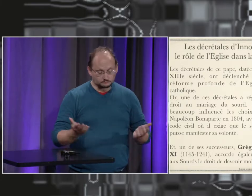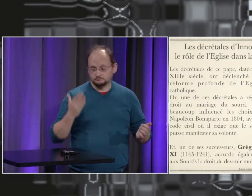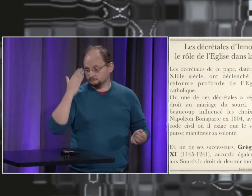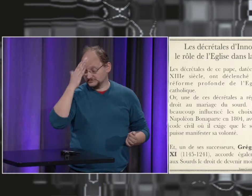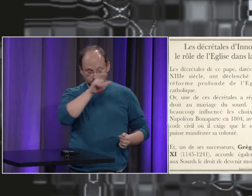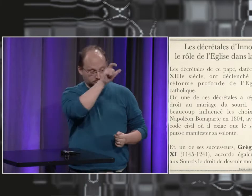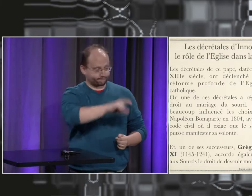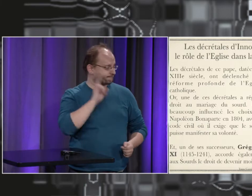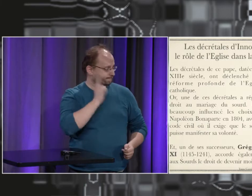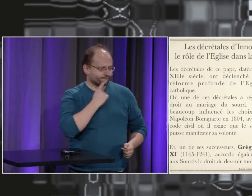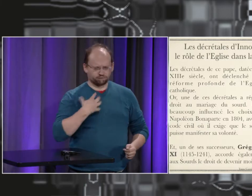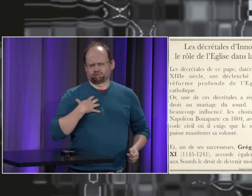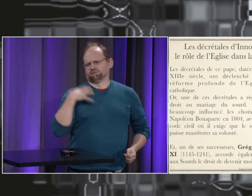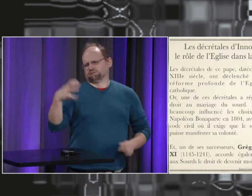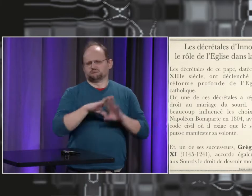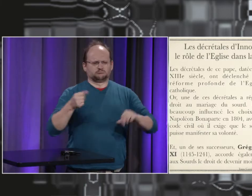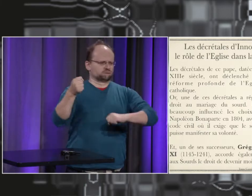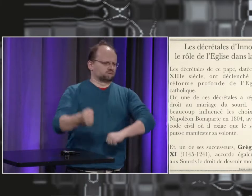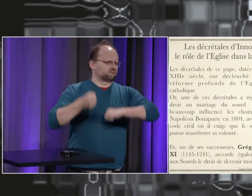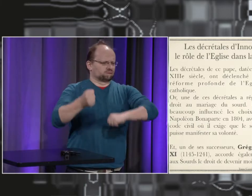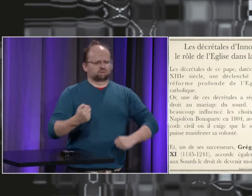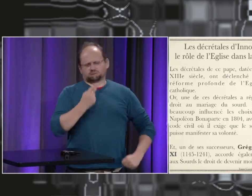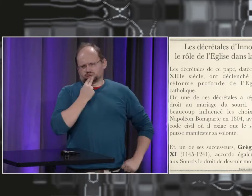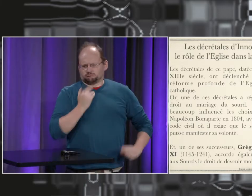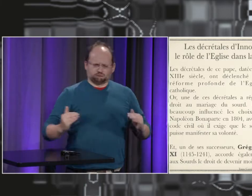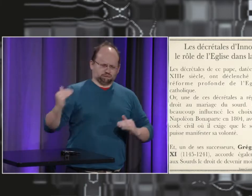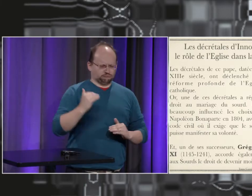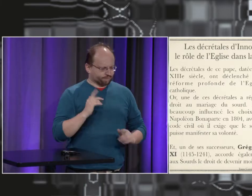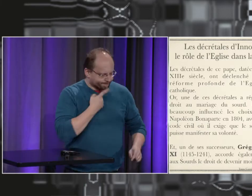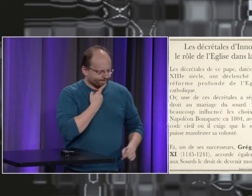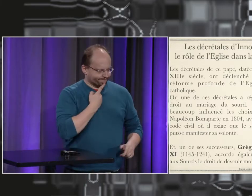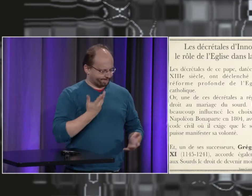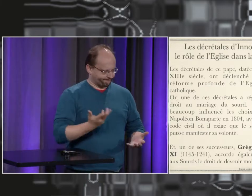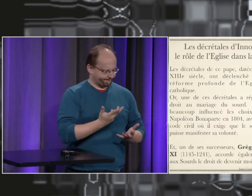par exemple une personne sourde très riche d'une famille de chevalier de la noblesse